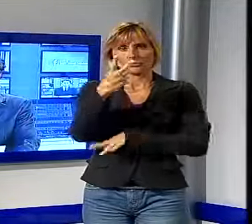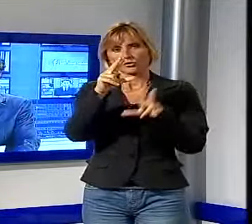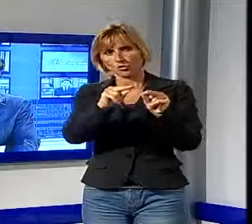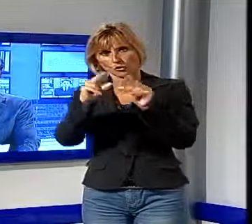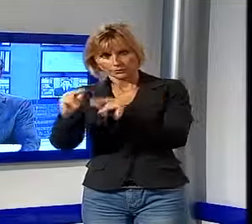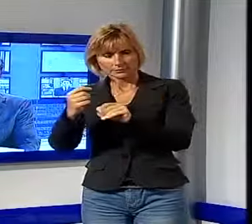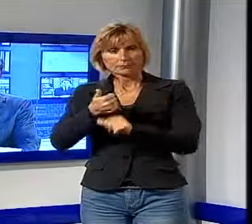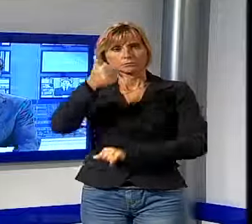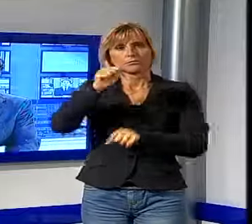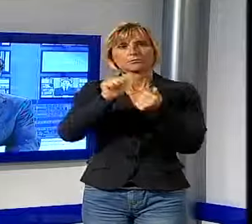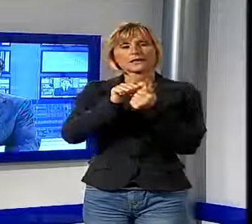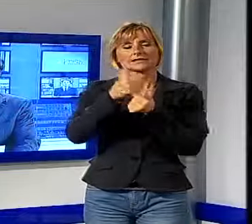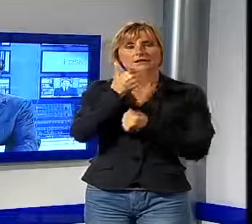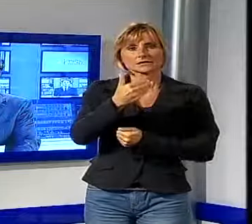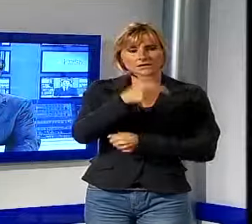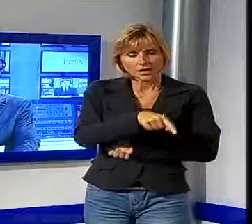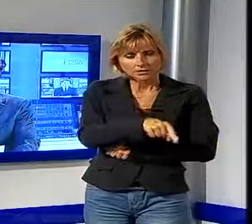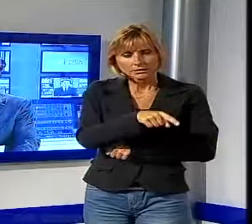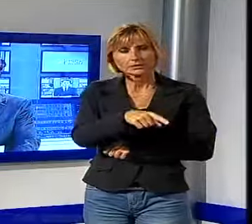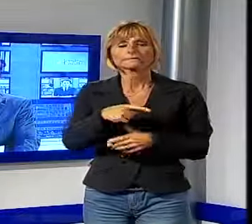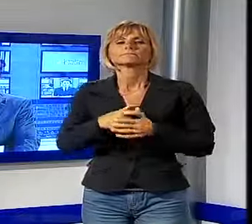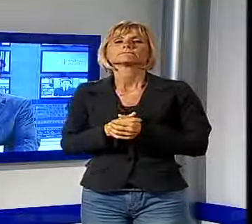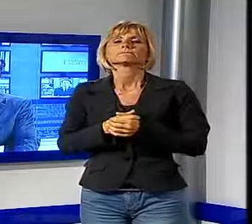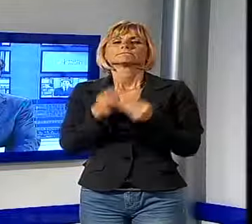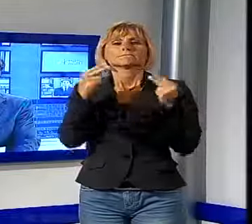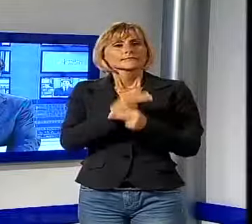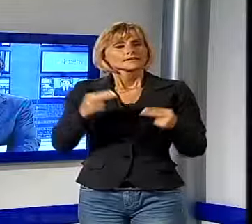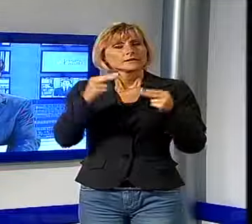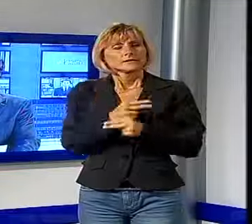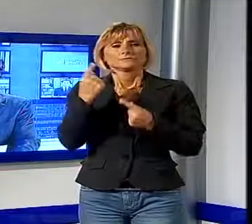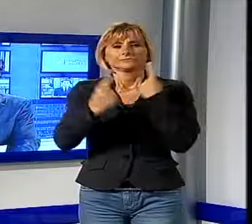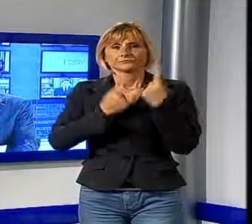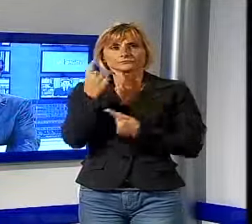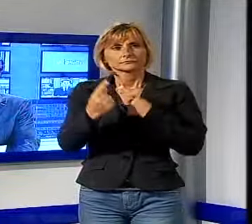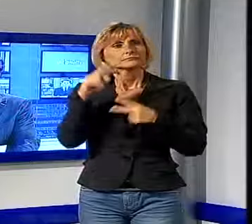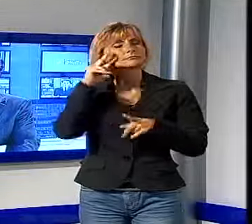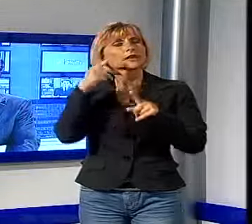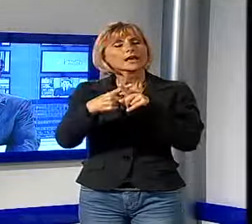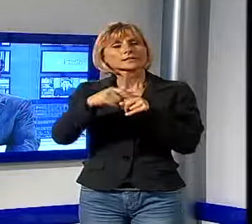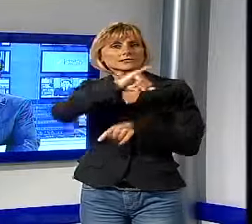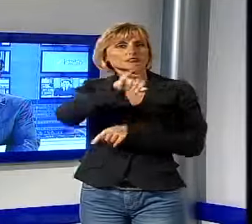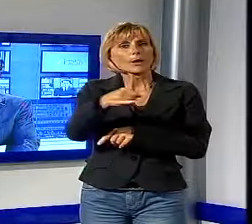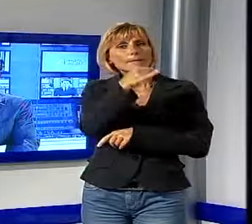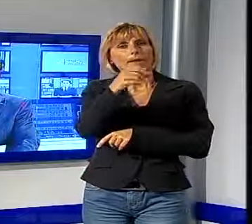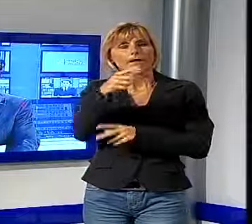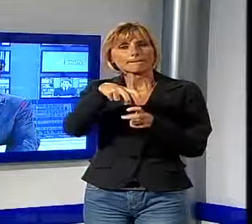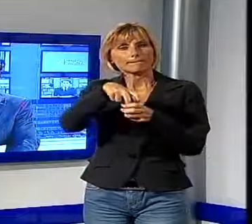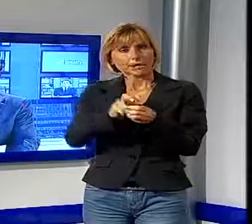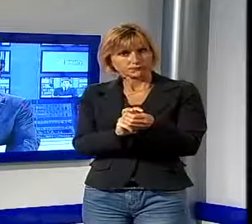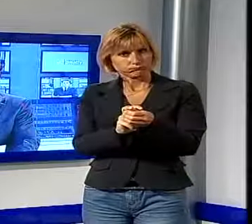a Pietrasanta dove sembra essere giunta al termine dopo tanti anni la vicenda dell'ex Jamaica Pub.